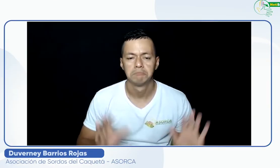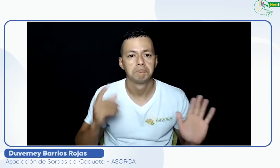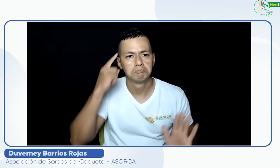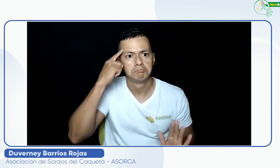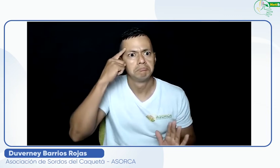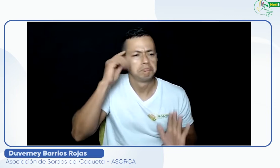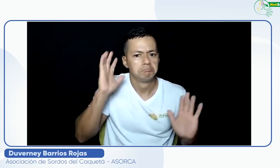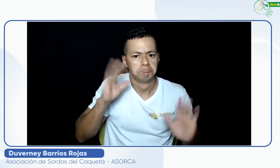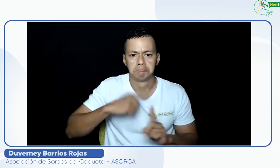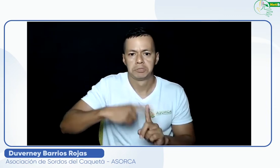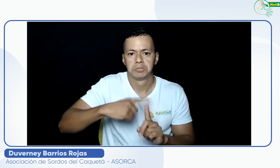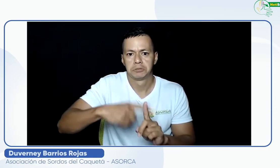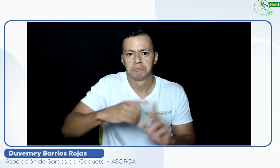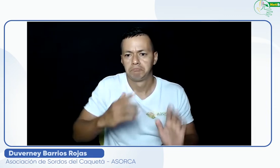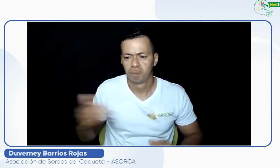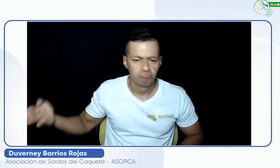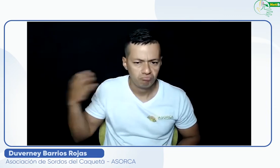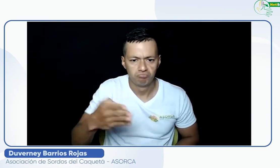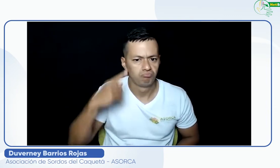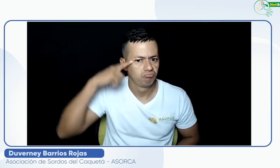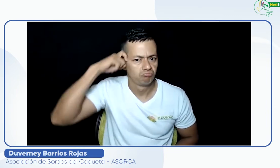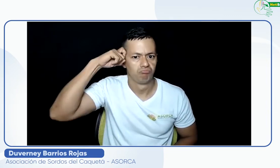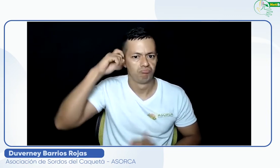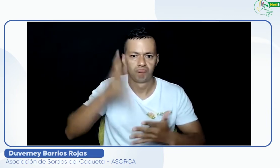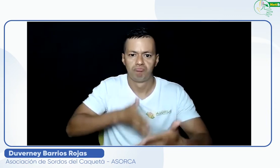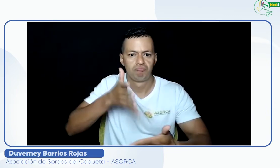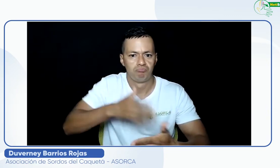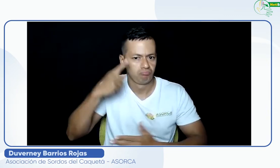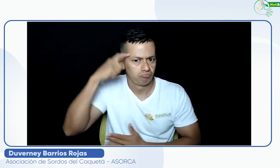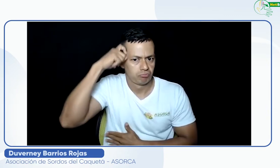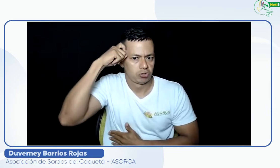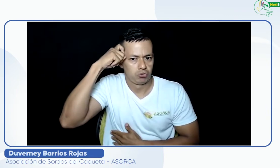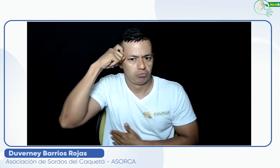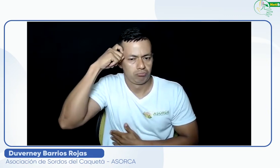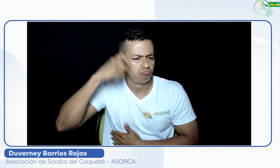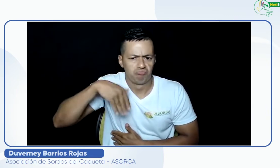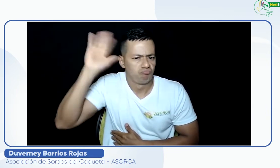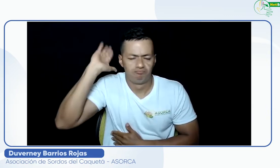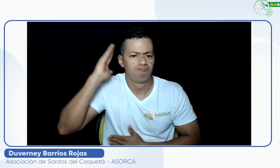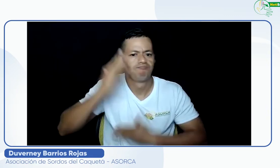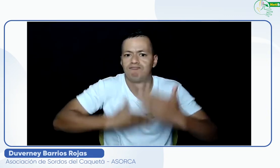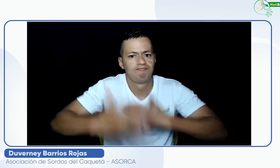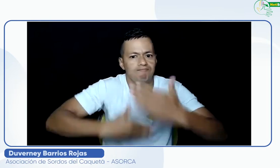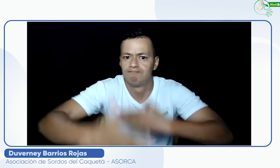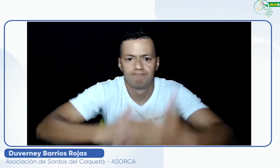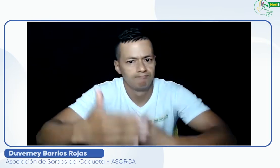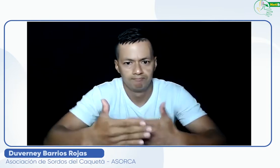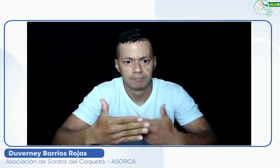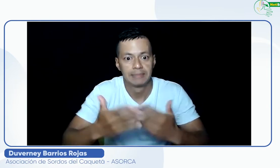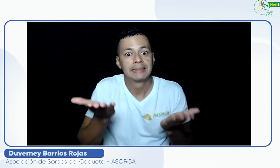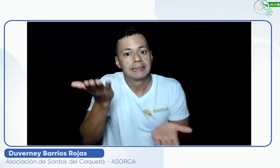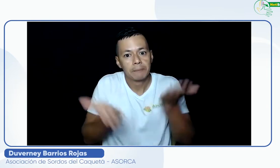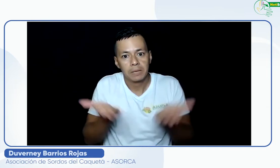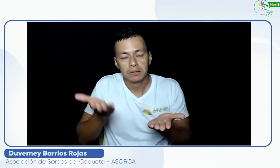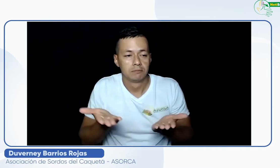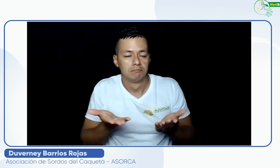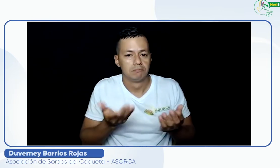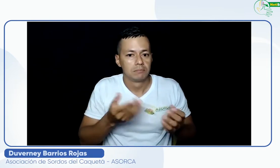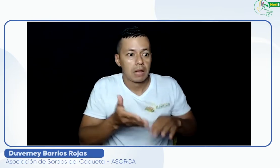Pues no voy predispuesto, soy muy asertivo, asumo la situación como un reto, voy a lo que voy, saco mi celular para comunicarme y le doy continuidad a mi gestión. También depende del